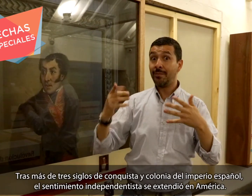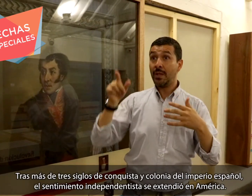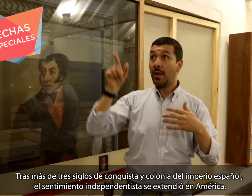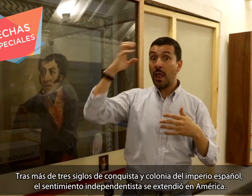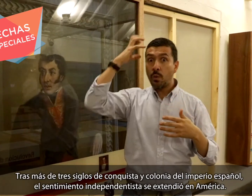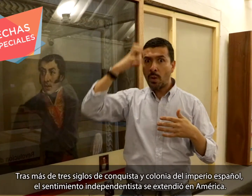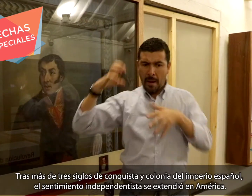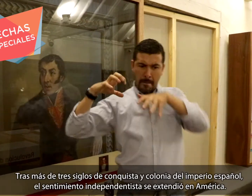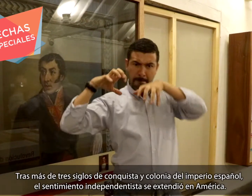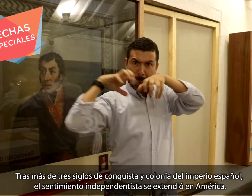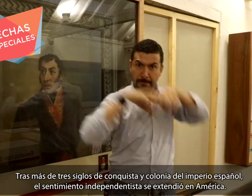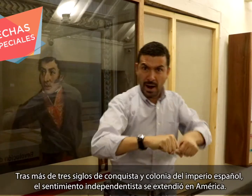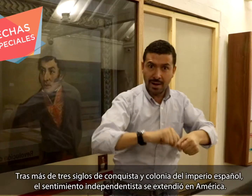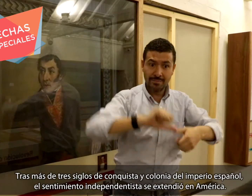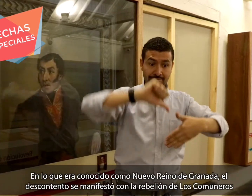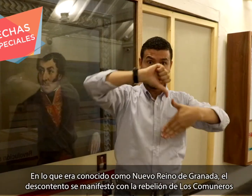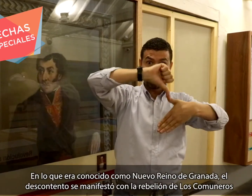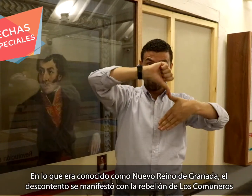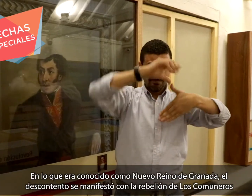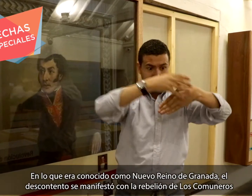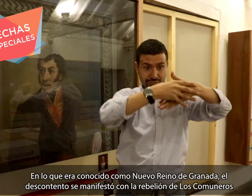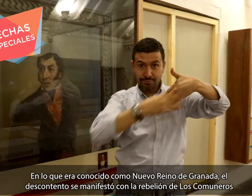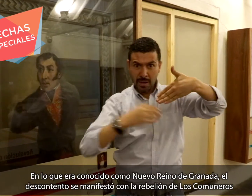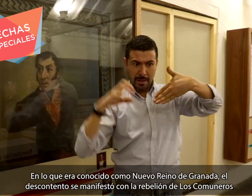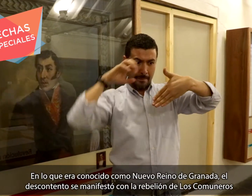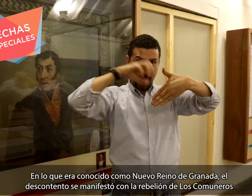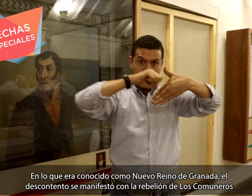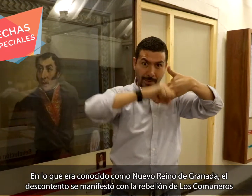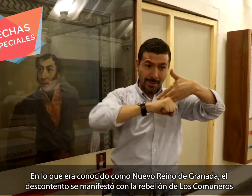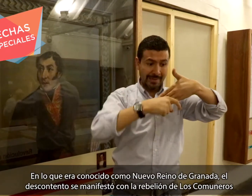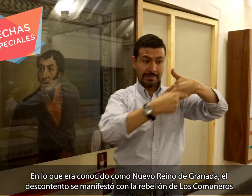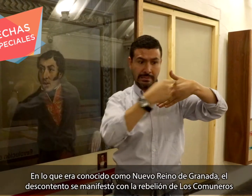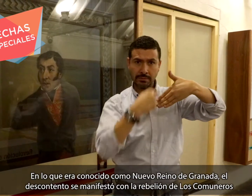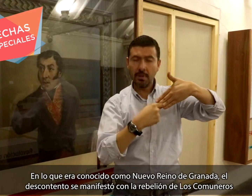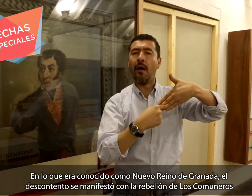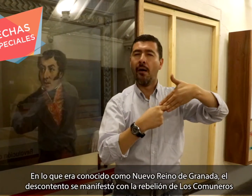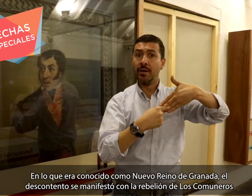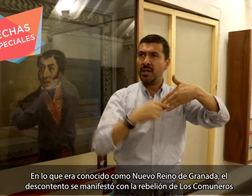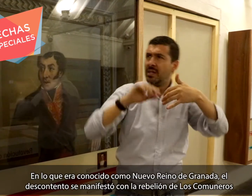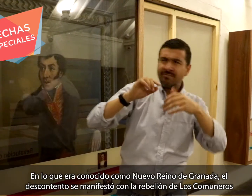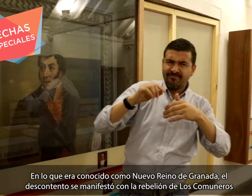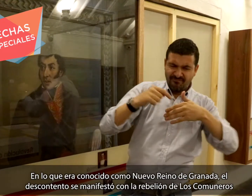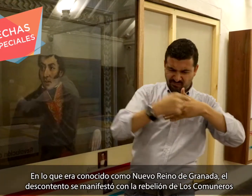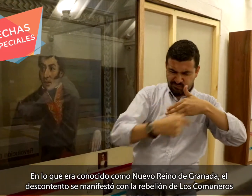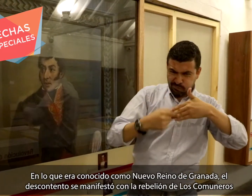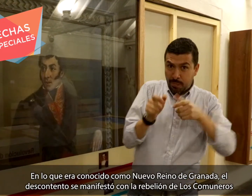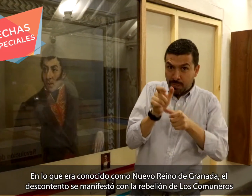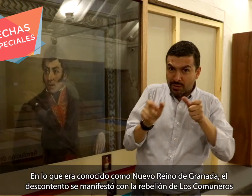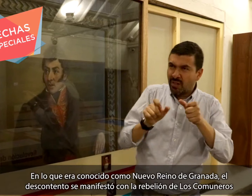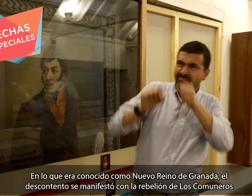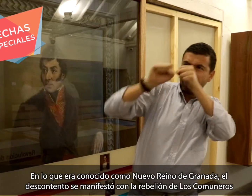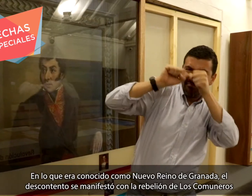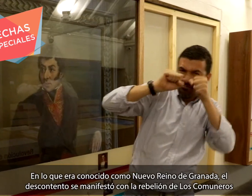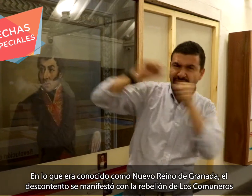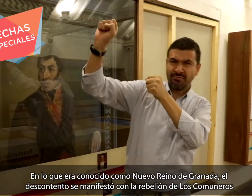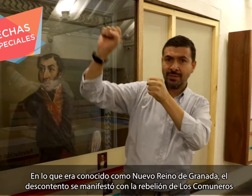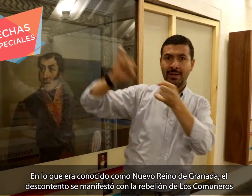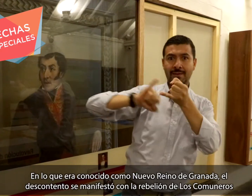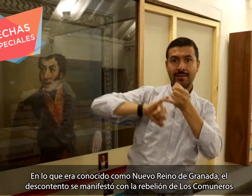Música En lo que era conocido como Nuevo Reino de Granada, el